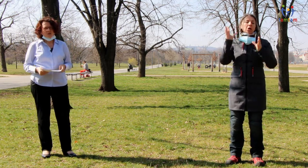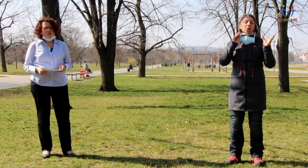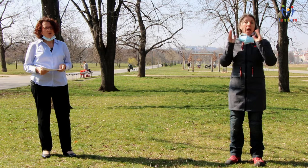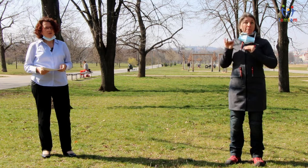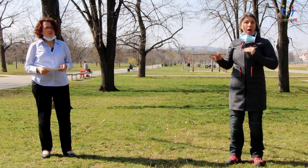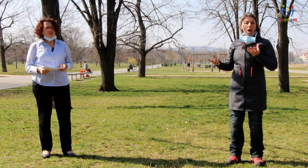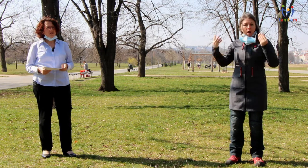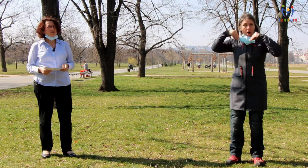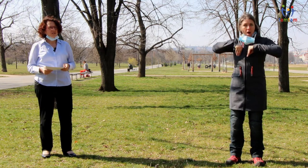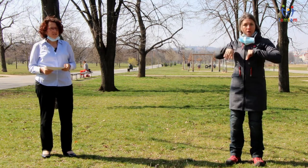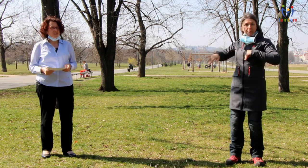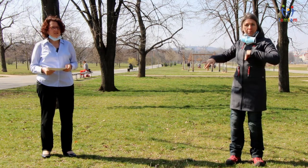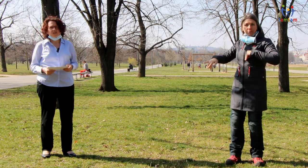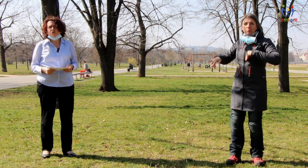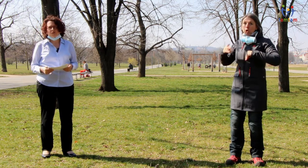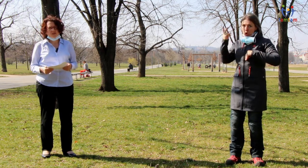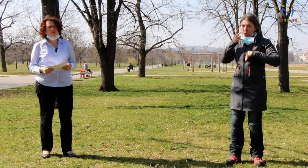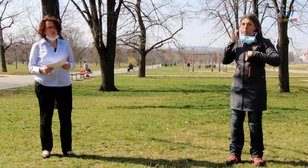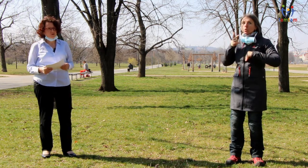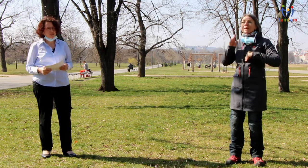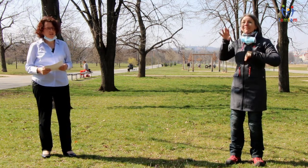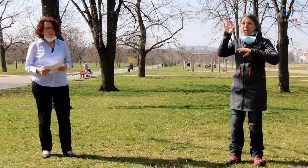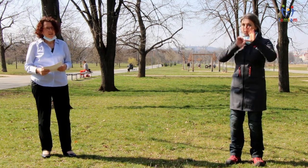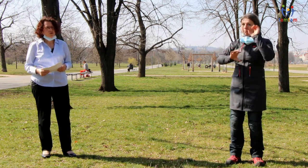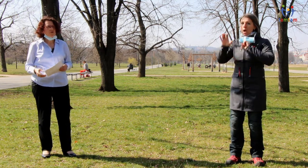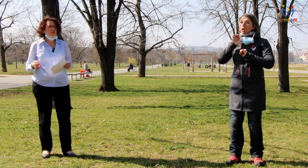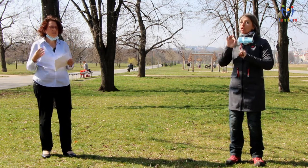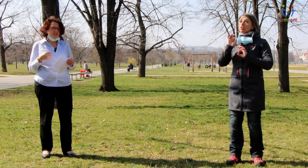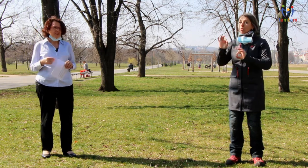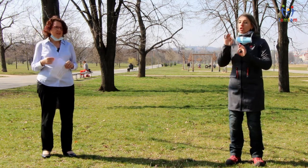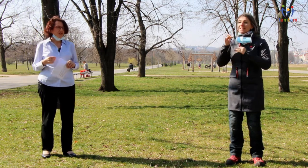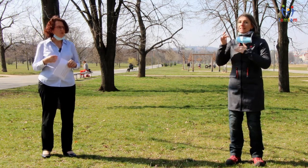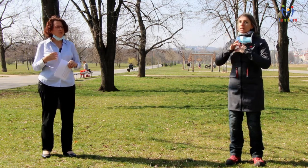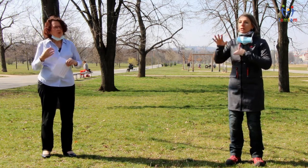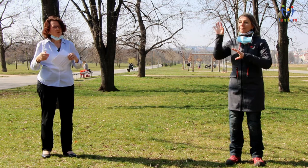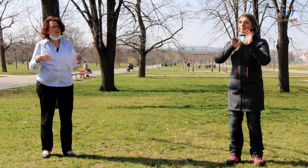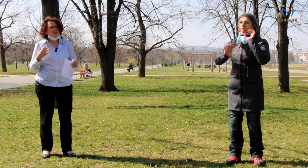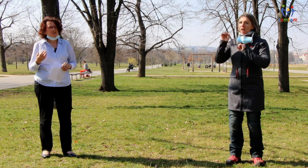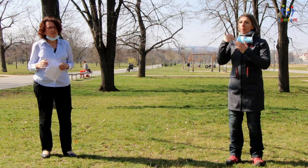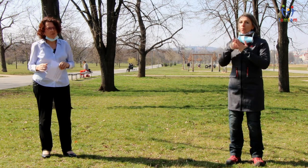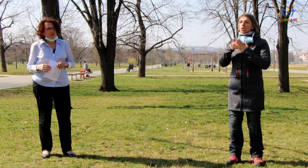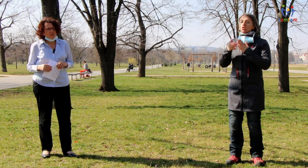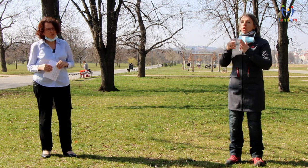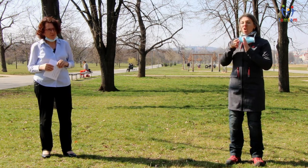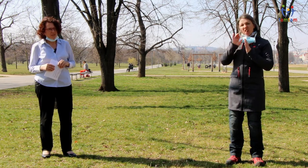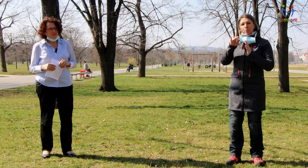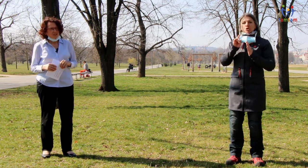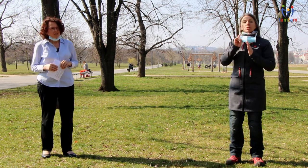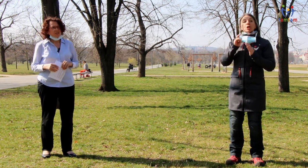to jinak. Děti to vnímají velmi dobře a jsou velmi citlivé i k tomu, o čem se mezi sebou baví dospělí. Takže